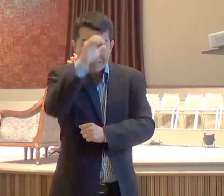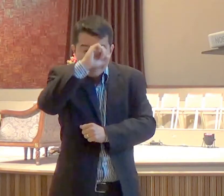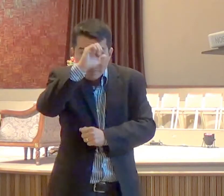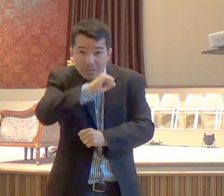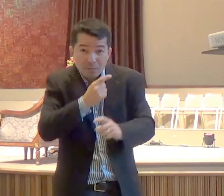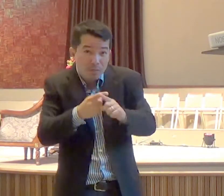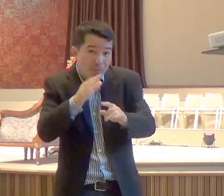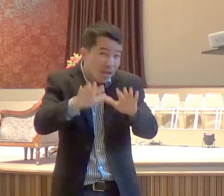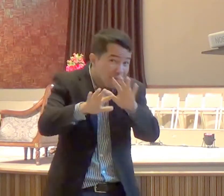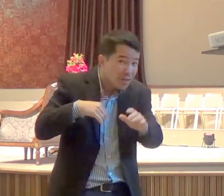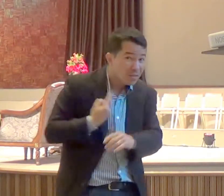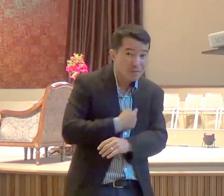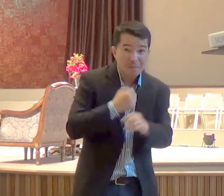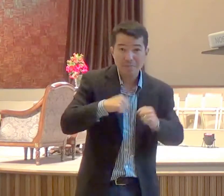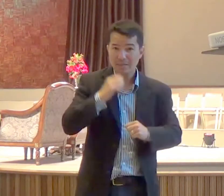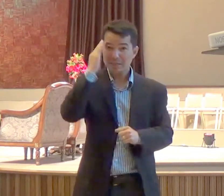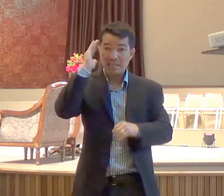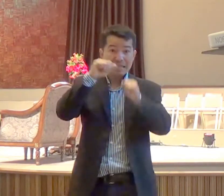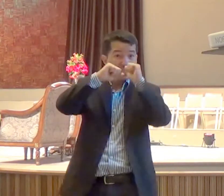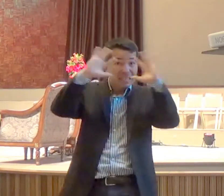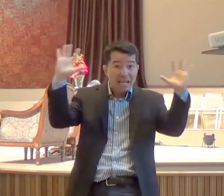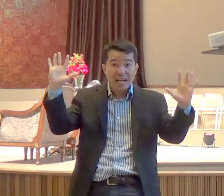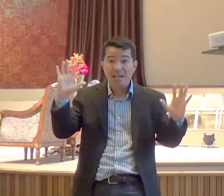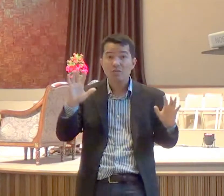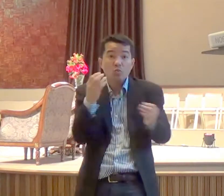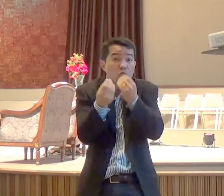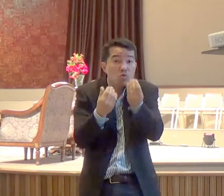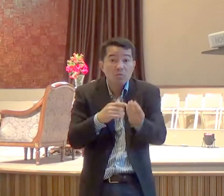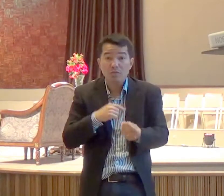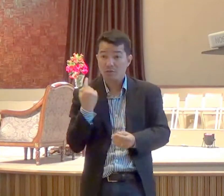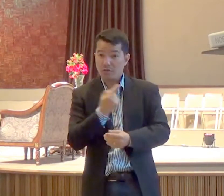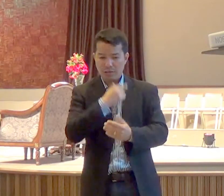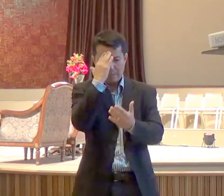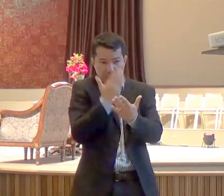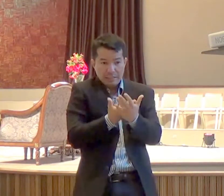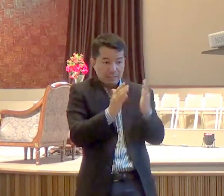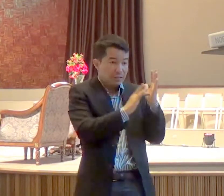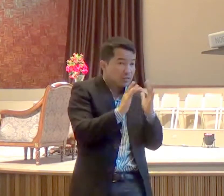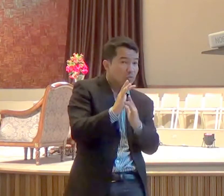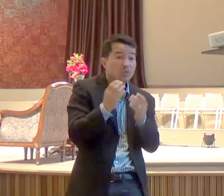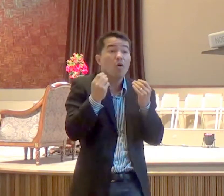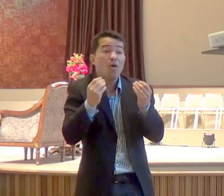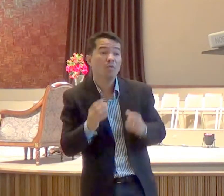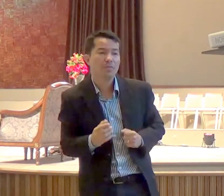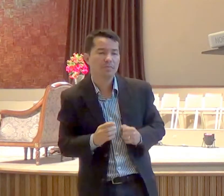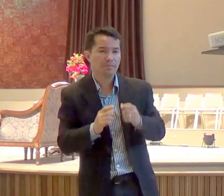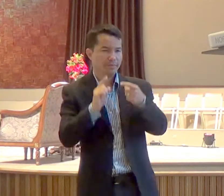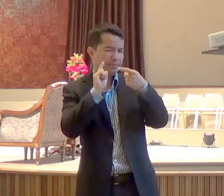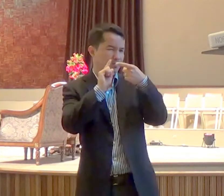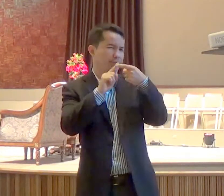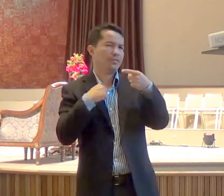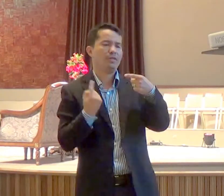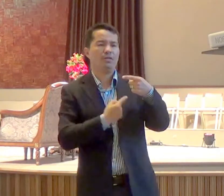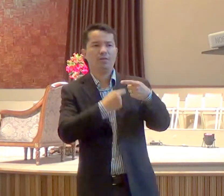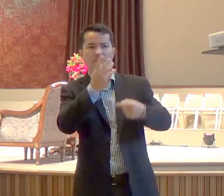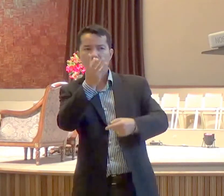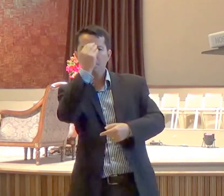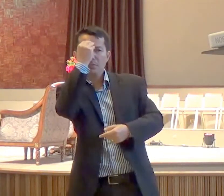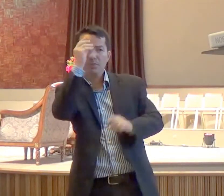uma sintonia, uma regulada naquilo que a gente acredita e como a gente acredita, em primeiro lugar, devemos ter uma fé